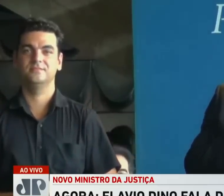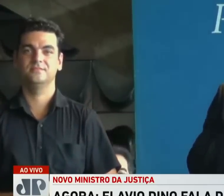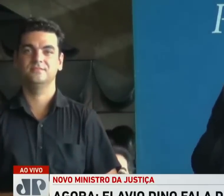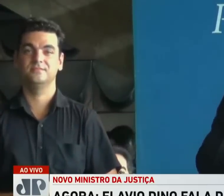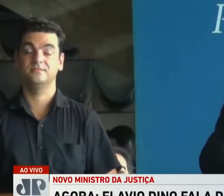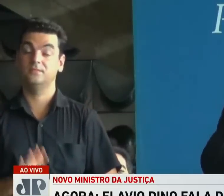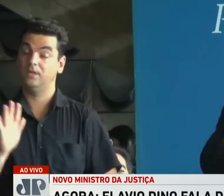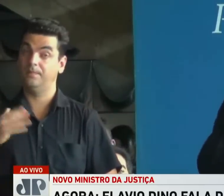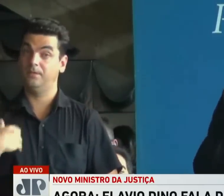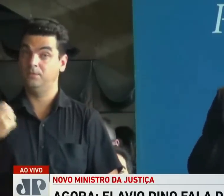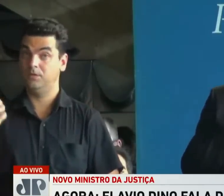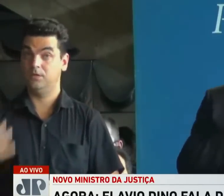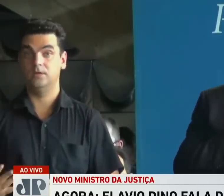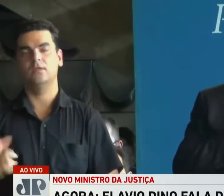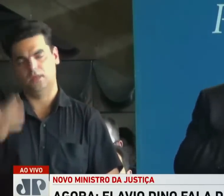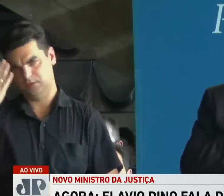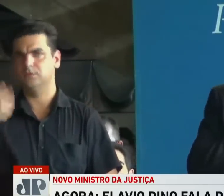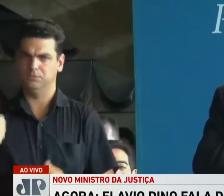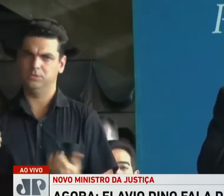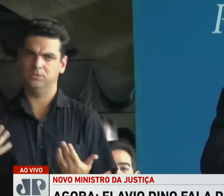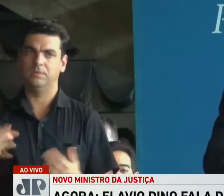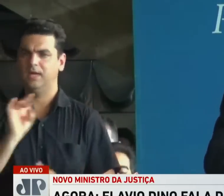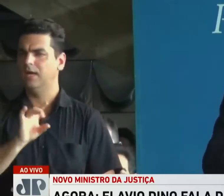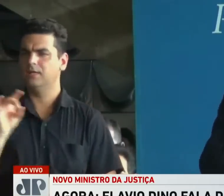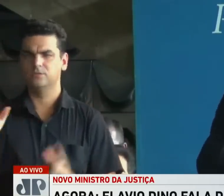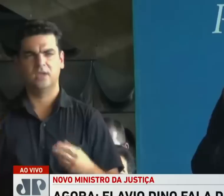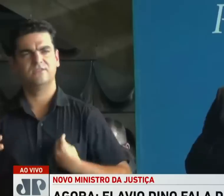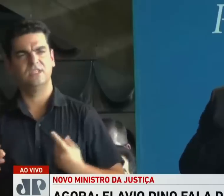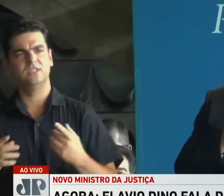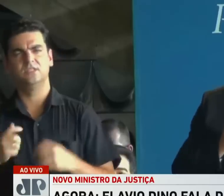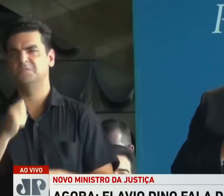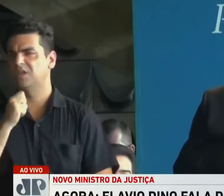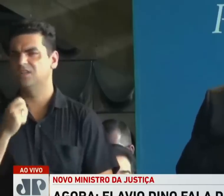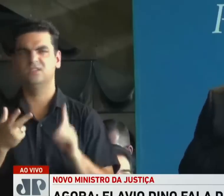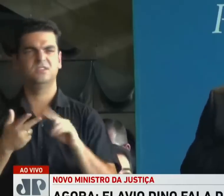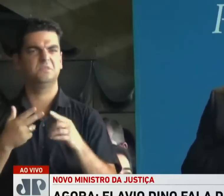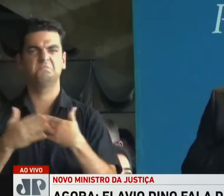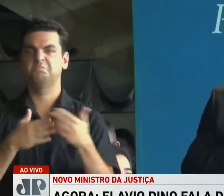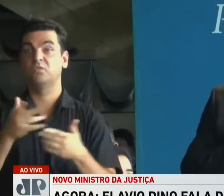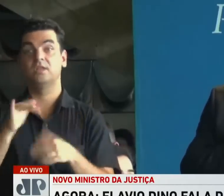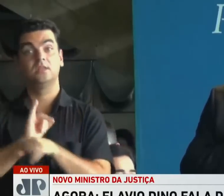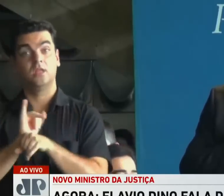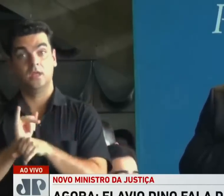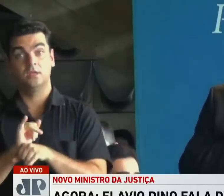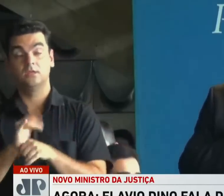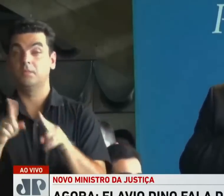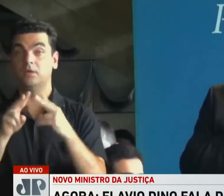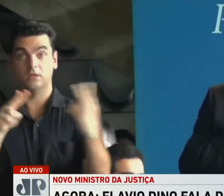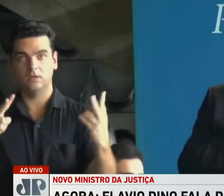Começo naturalmente a lei desses agradecimentos às senhoras e senhores, jornalistas, todos que nos acompanham pela internet.